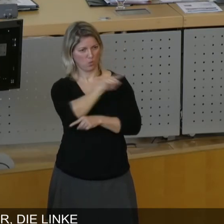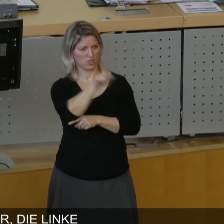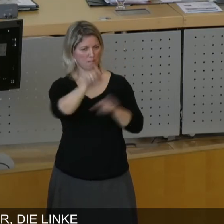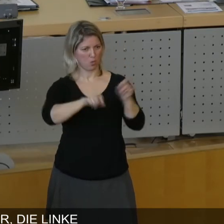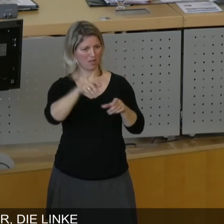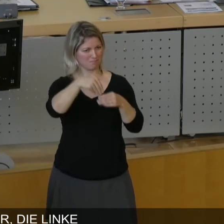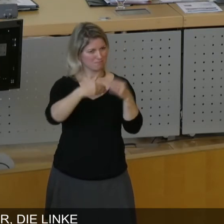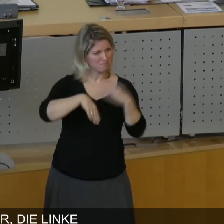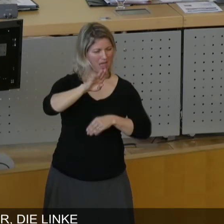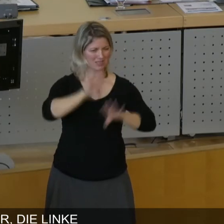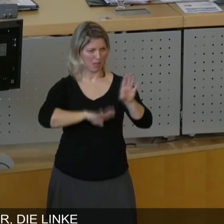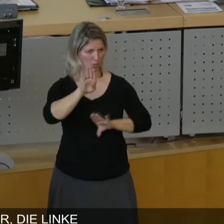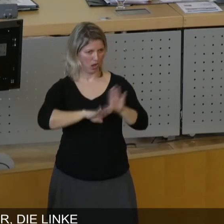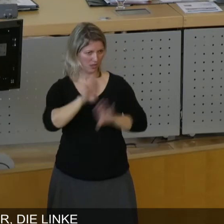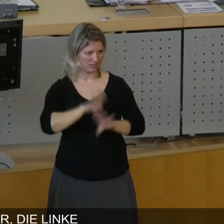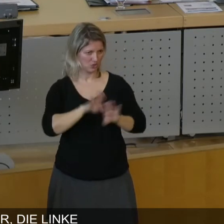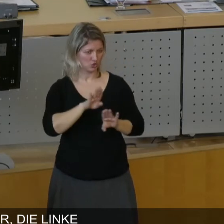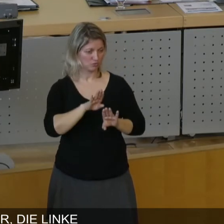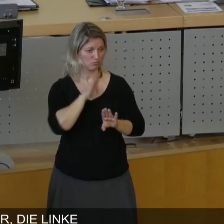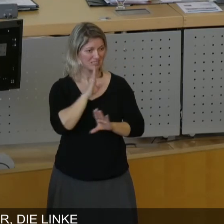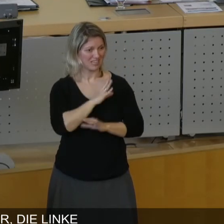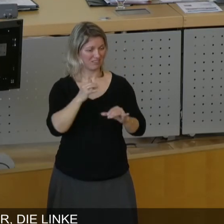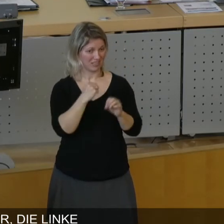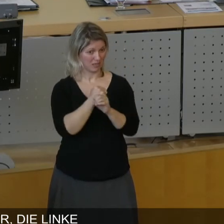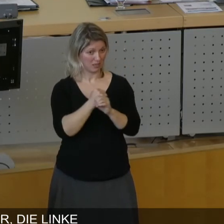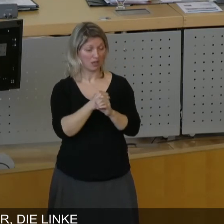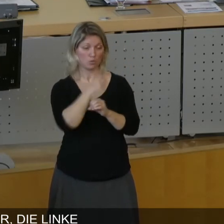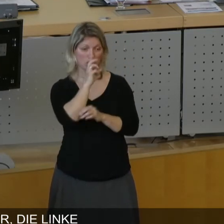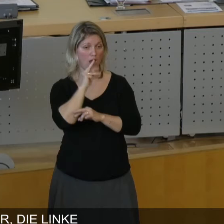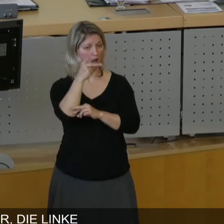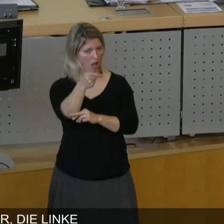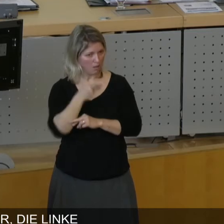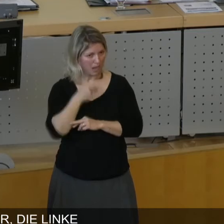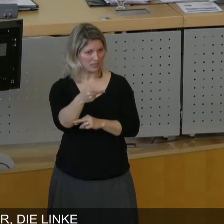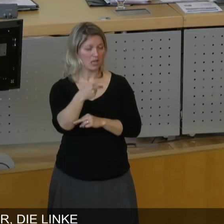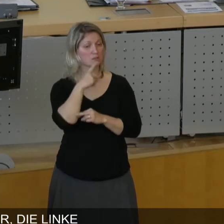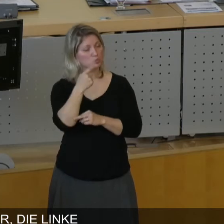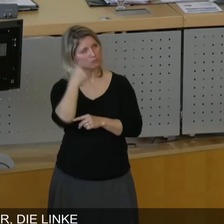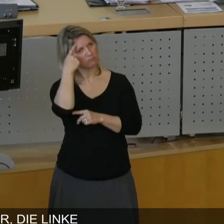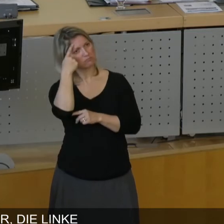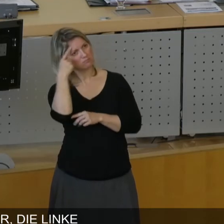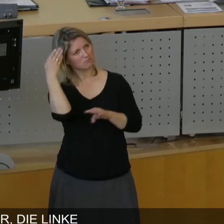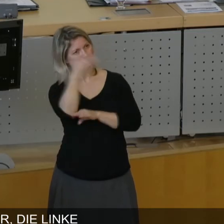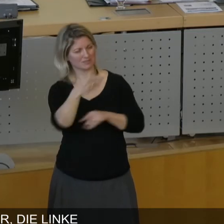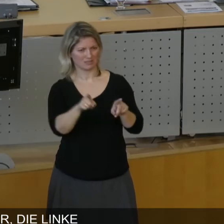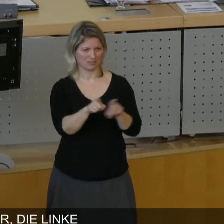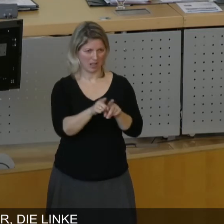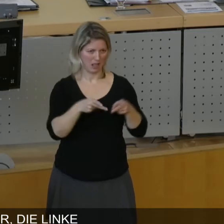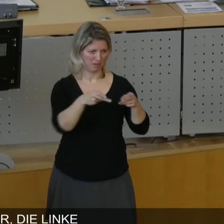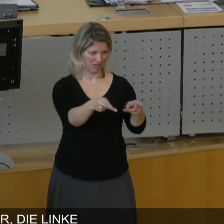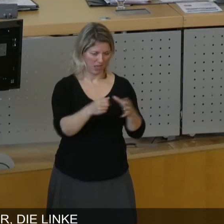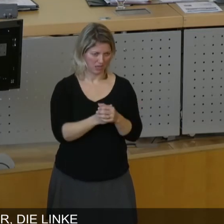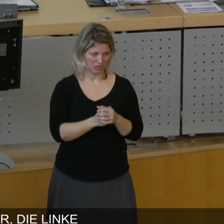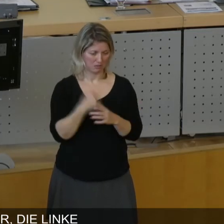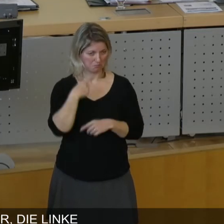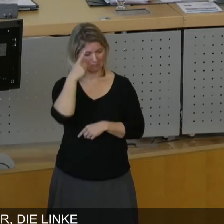den können wir nur wirklich effektiv gehen, wenn da beide Seiten miteinander in dieselbe Richtung laufen. Denn sonst führt es